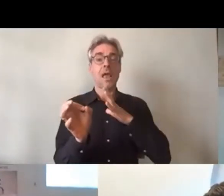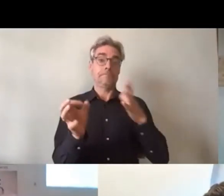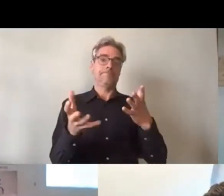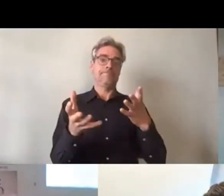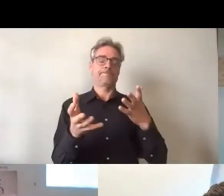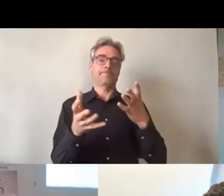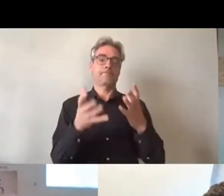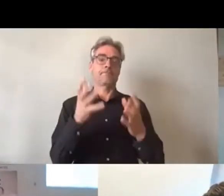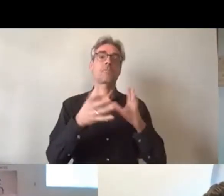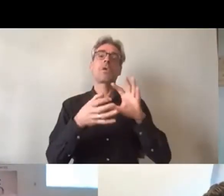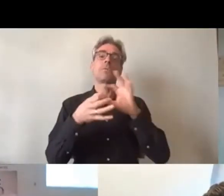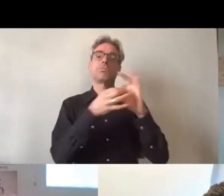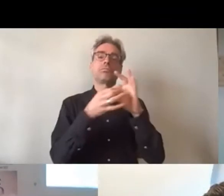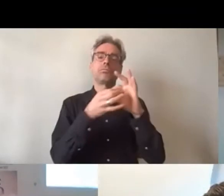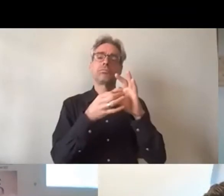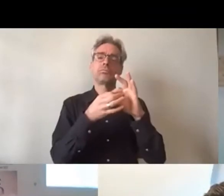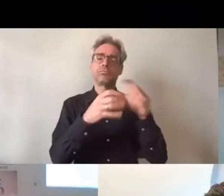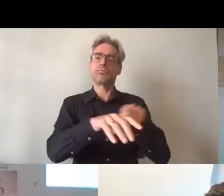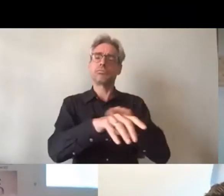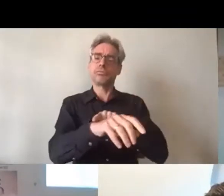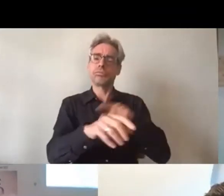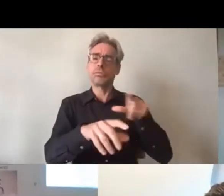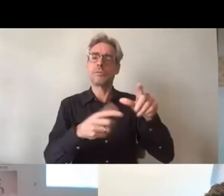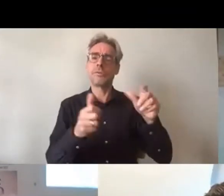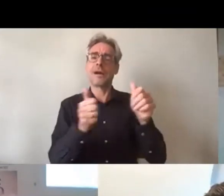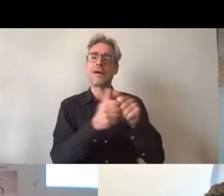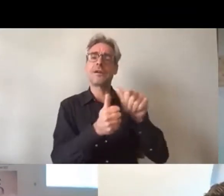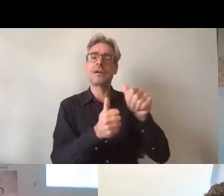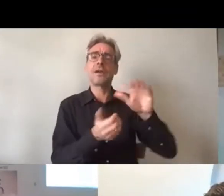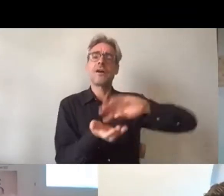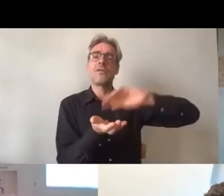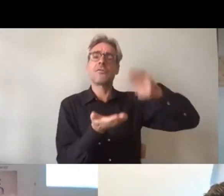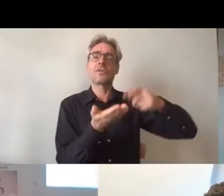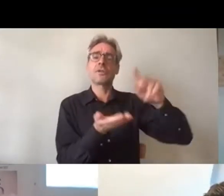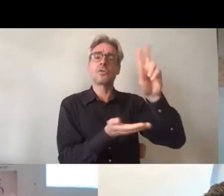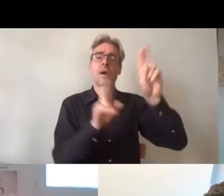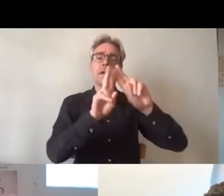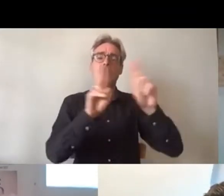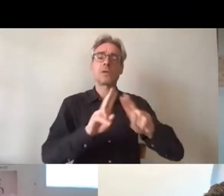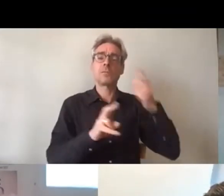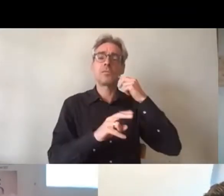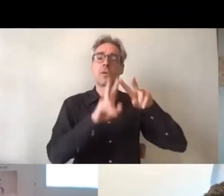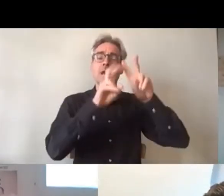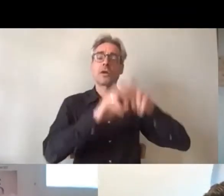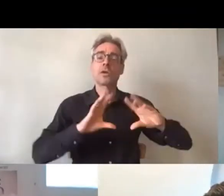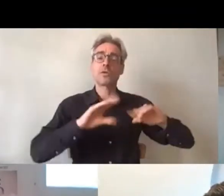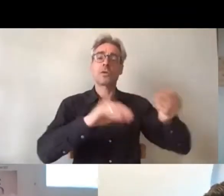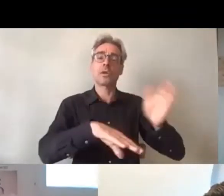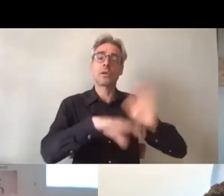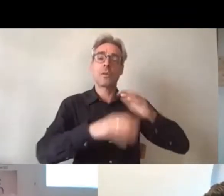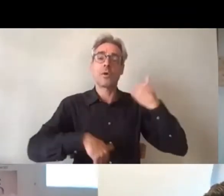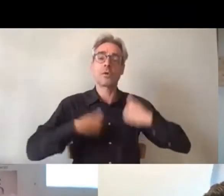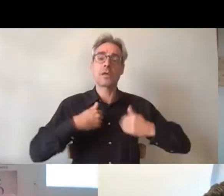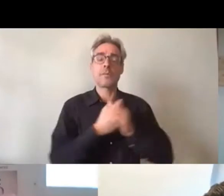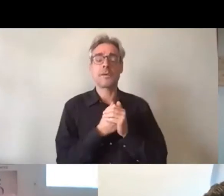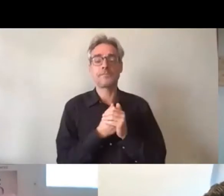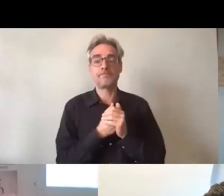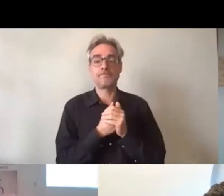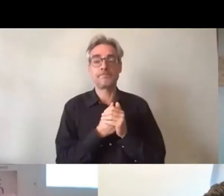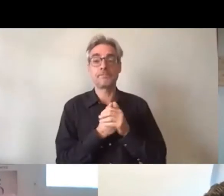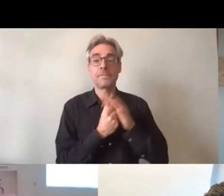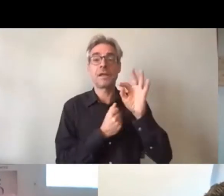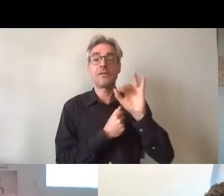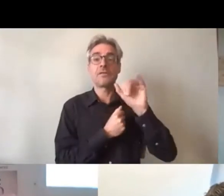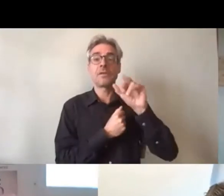une coopération qui nous unit avec la Fondation internationale pour la recherche appliquée sur le handicap, qui s'est